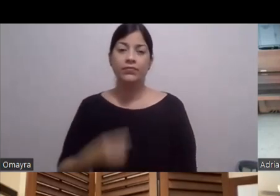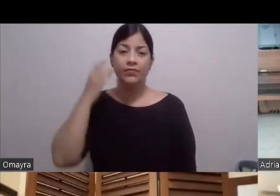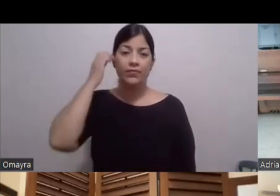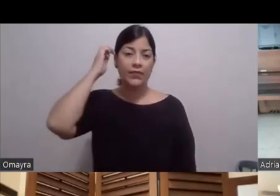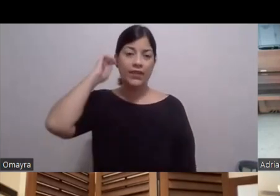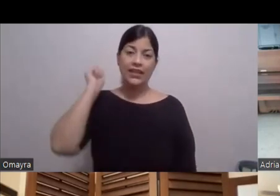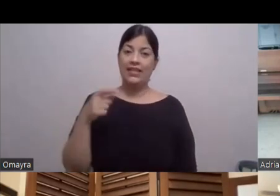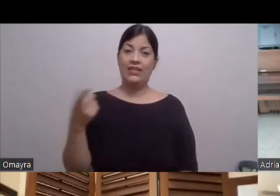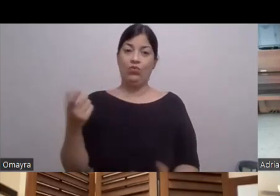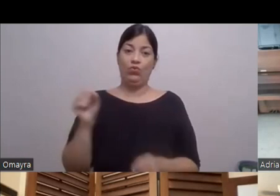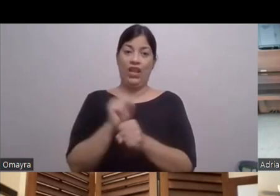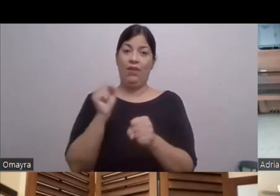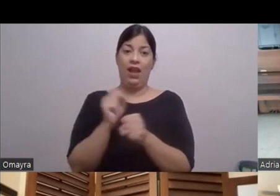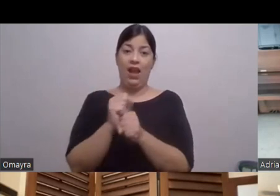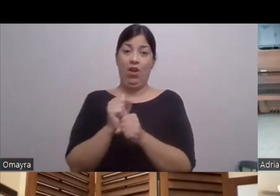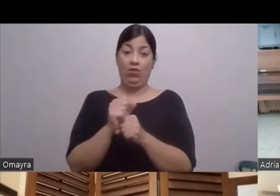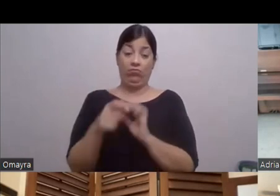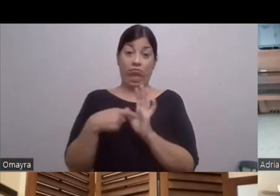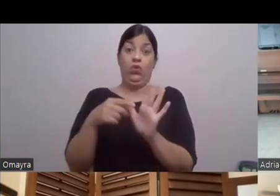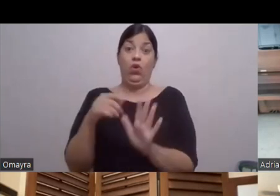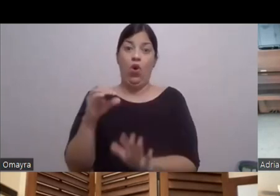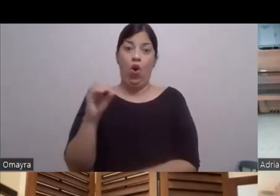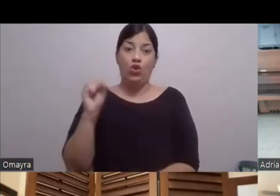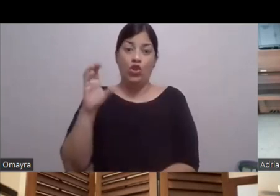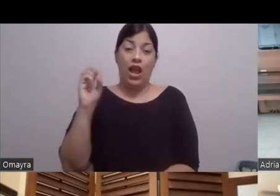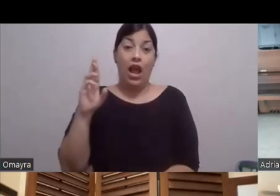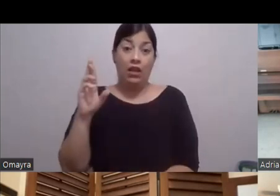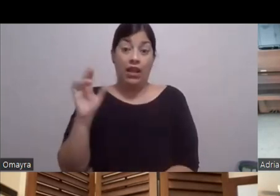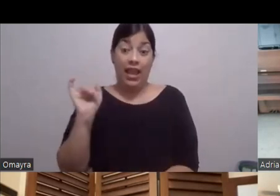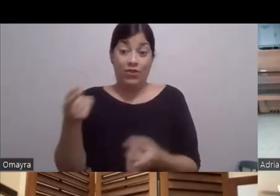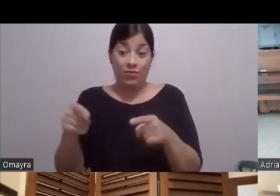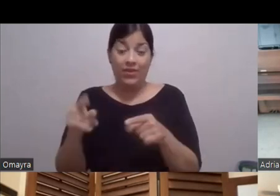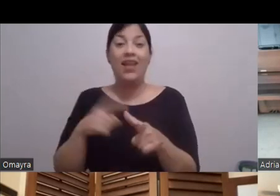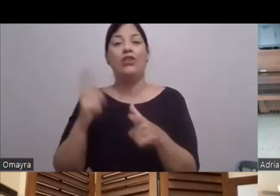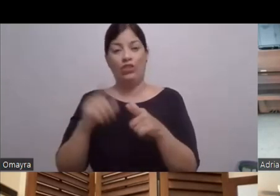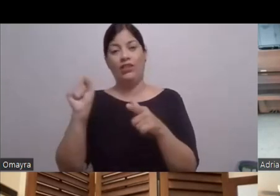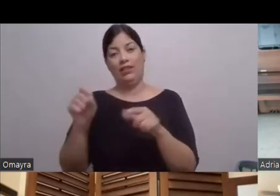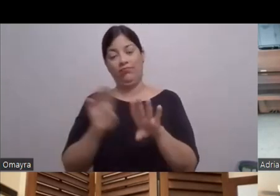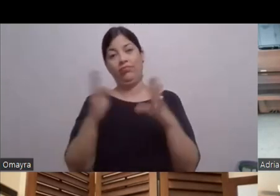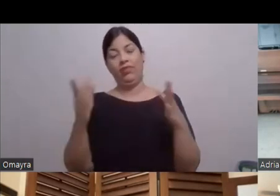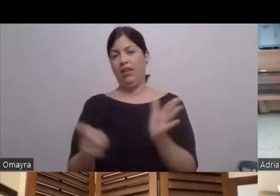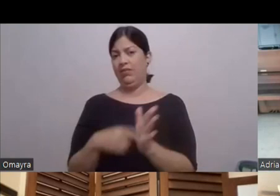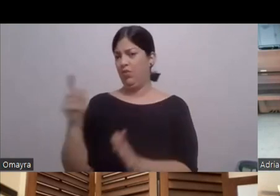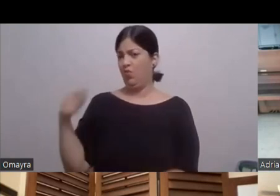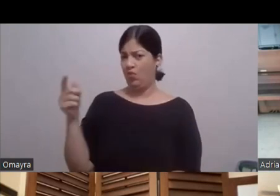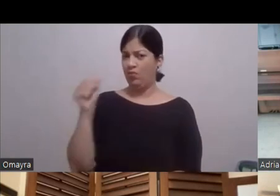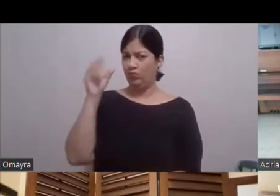La nominación al Oscar Como ha pasado Y de ahí pues sí Saben las cosas Hay una chica en México Que le pasó eso Que la nominaron